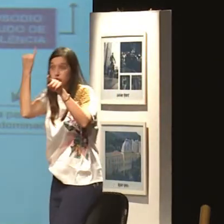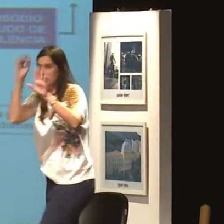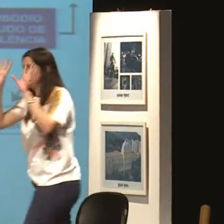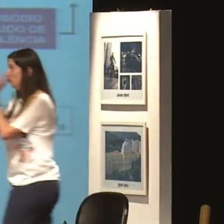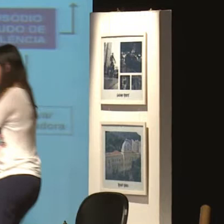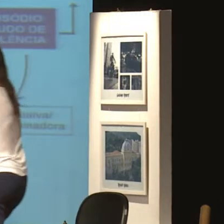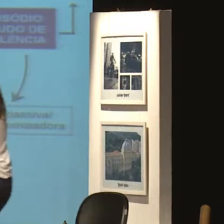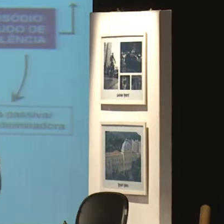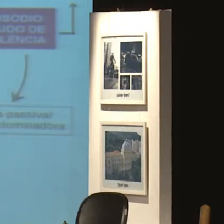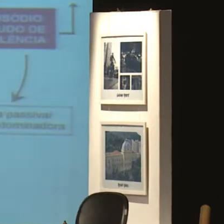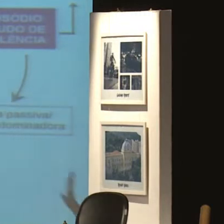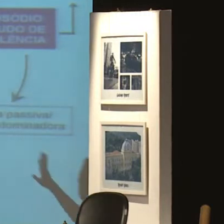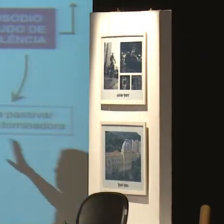Isso é muito importante, eu vou resumir.